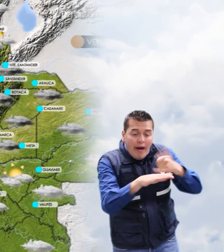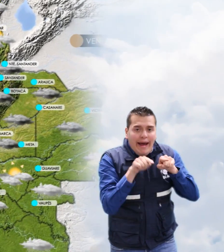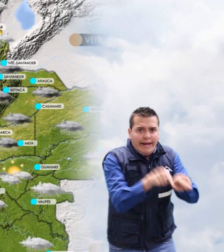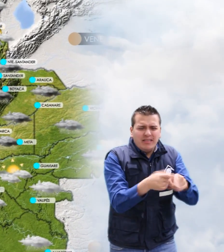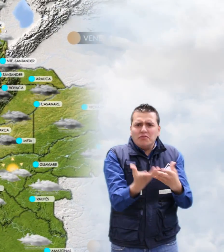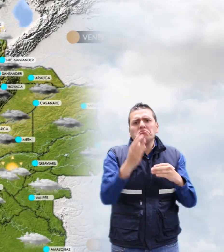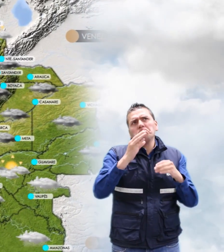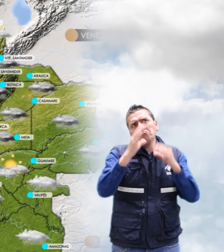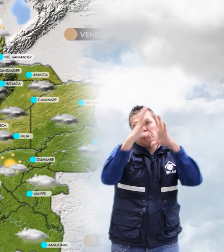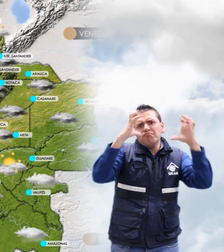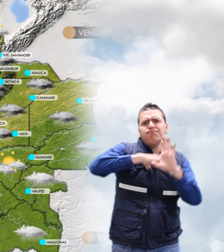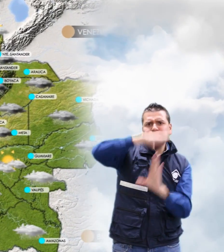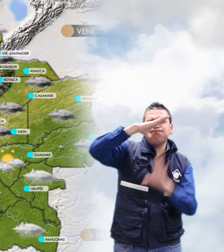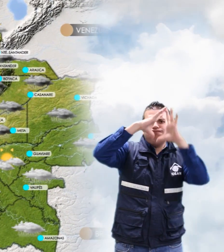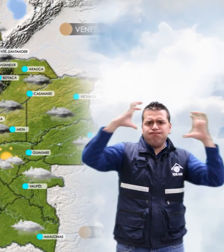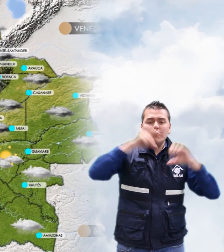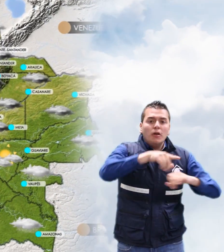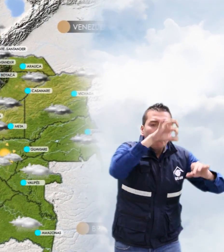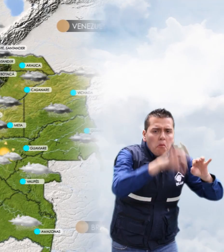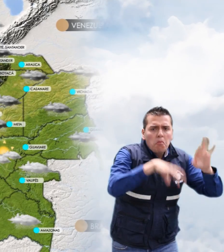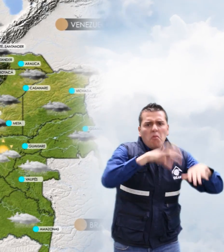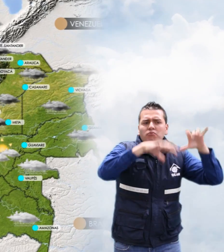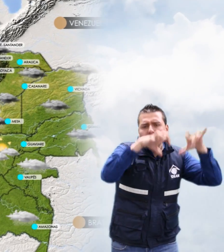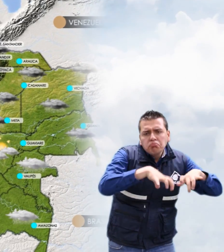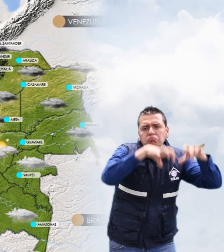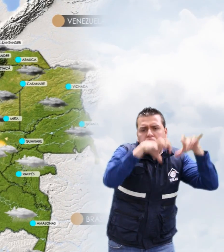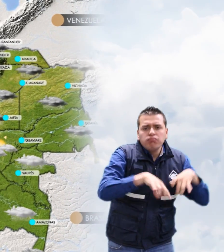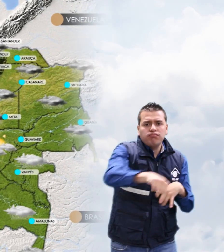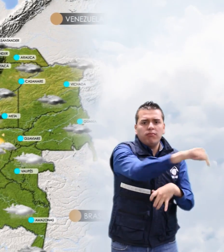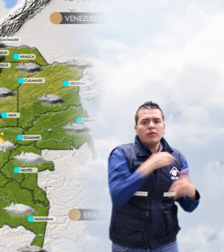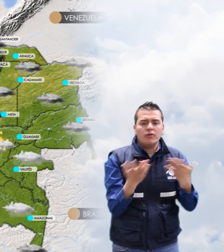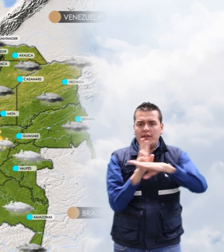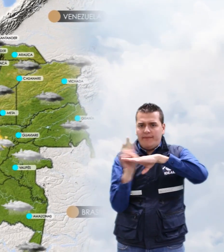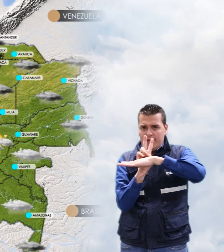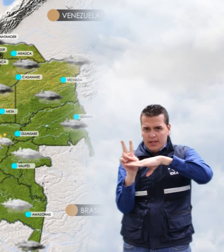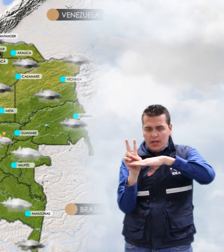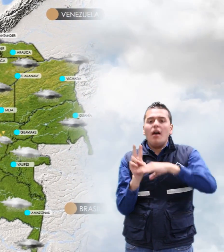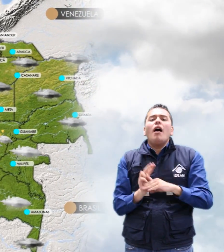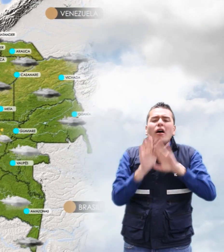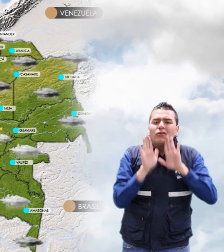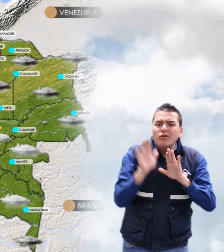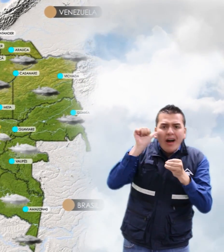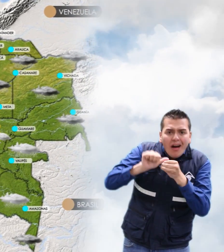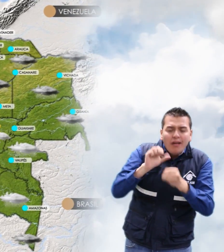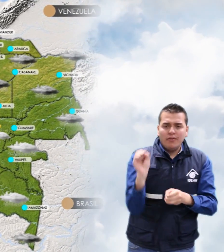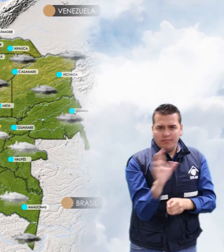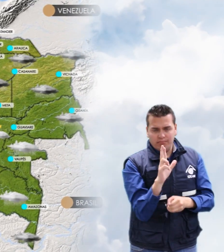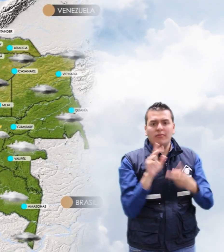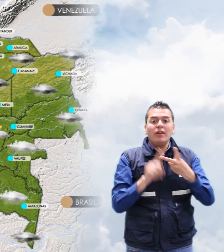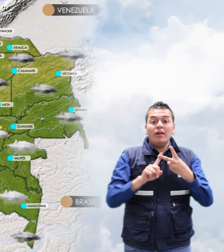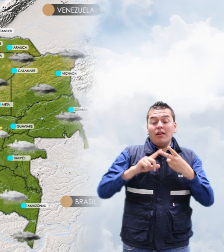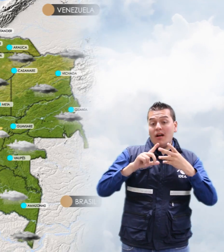mayormente nublado, lluvias ligeras dispersas en los departamentos de Bichada, Oriente de Arauca, Casanare